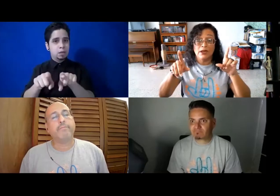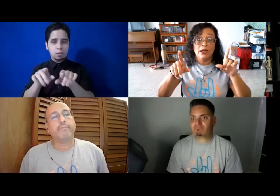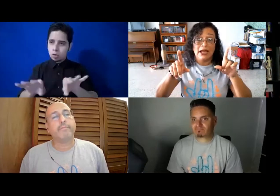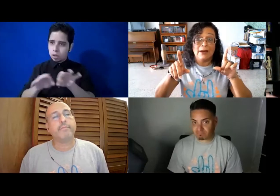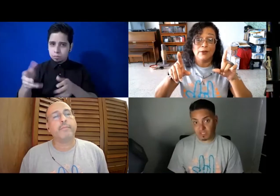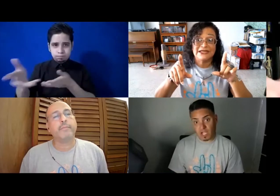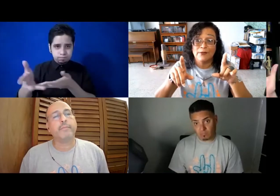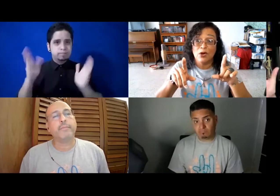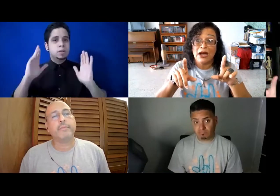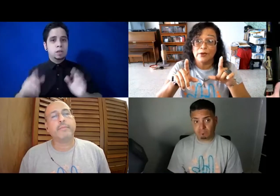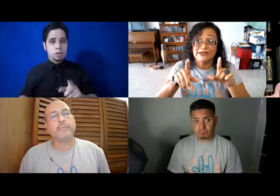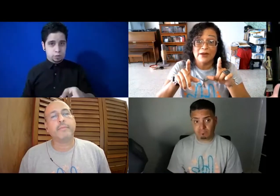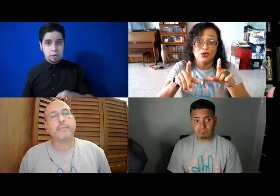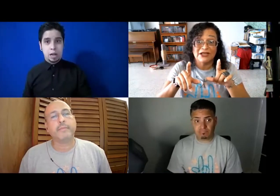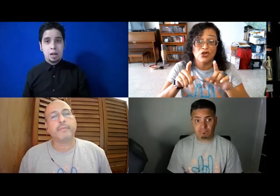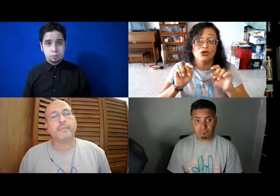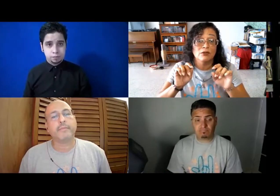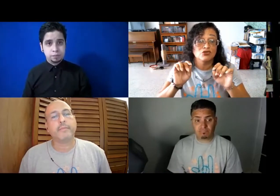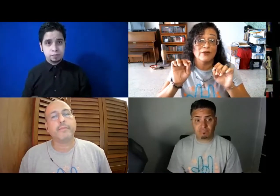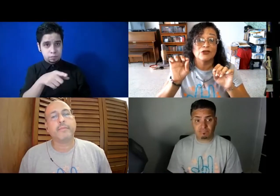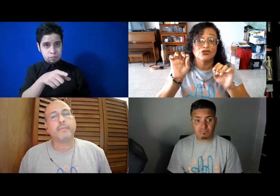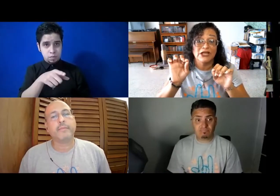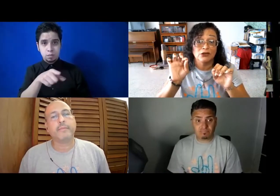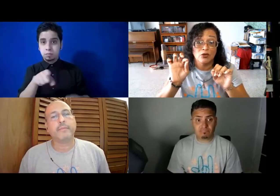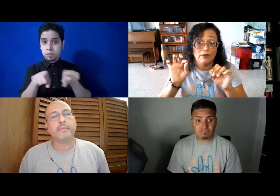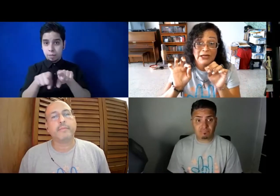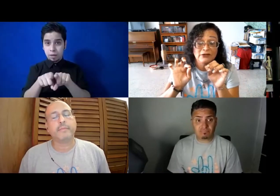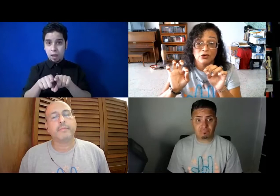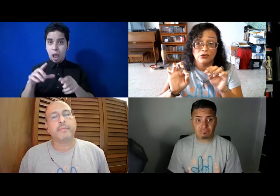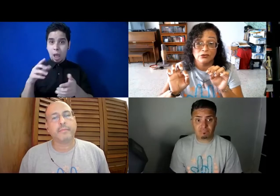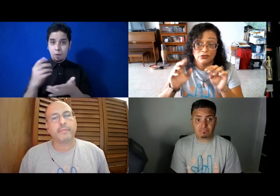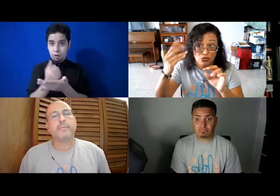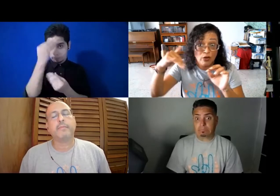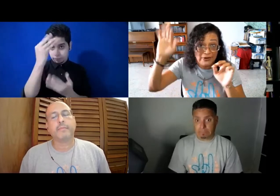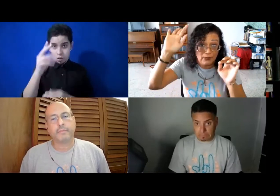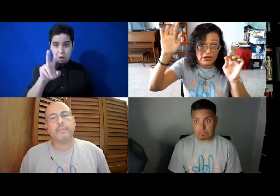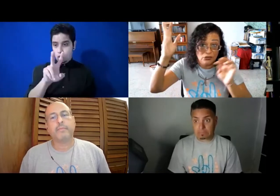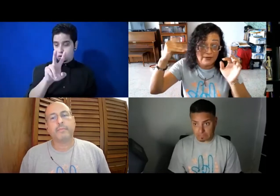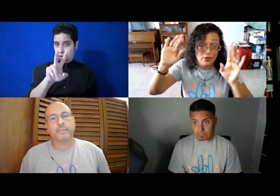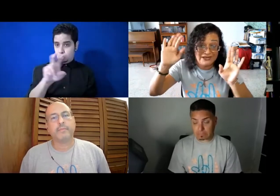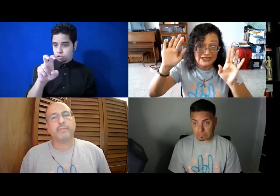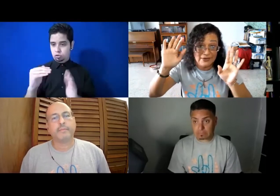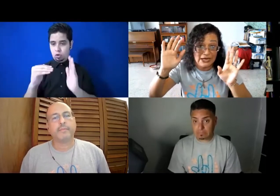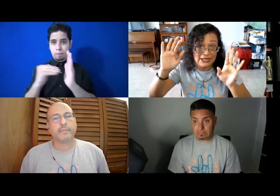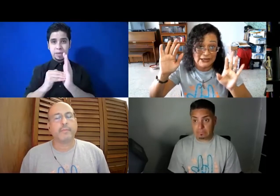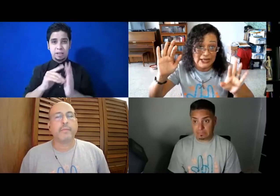Y aprovechamos sobre 200.000 sordos, sobre, porque no sabemos exactamente la cantidad,